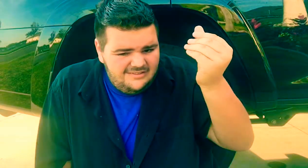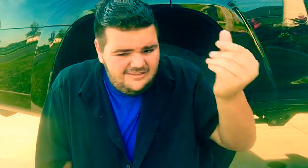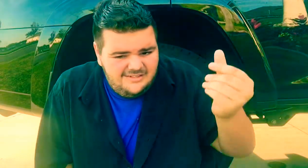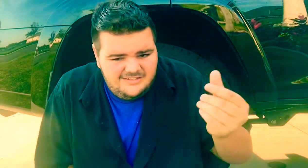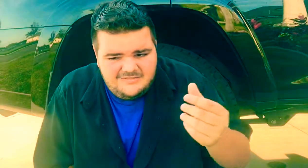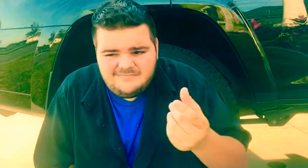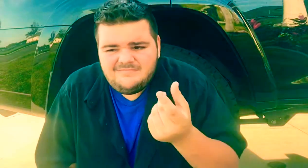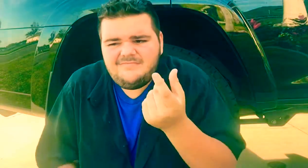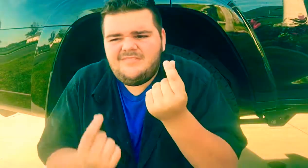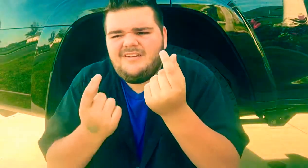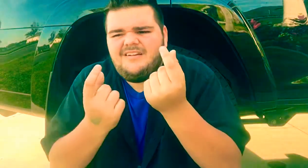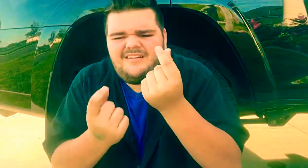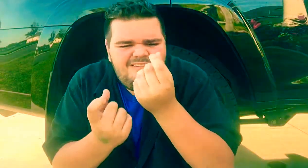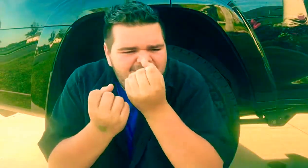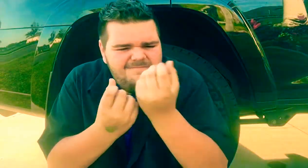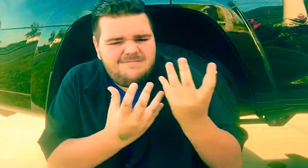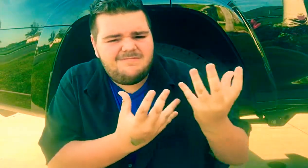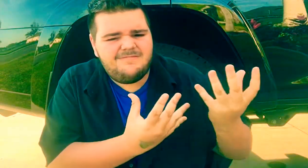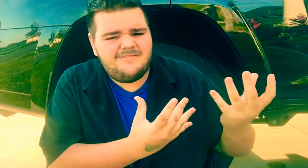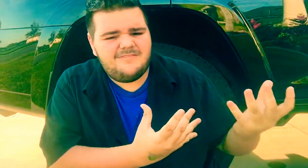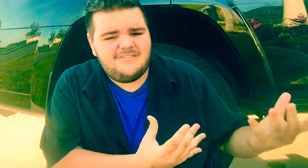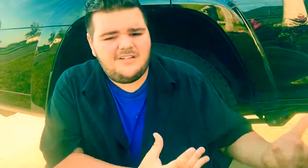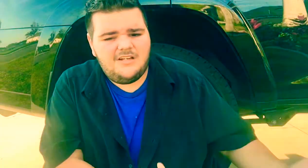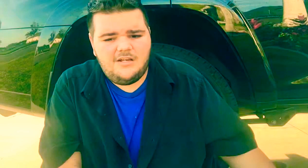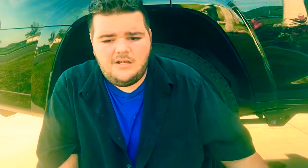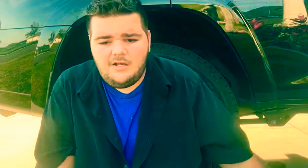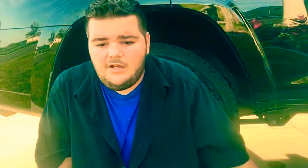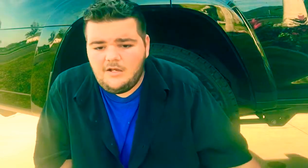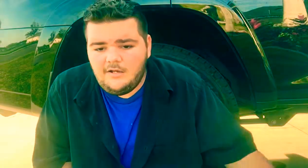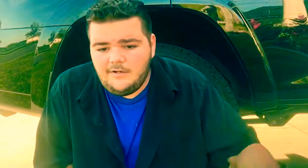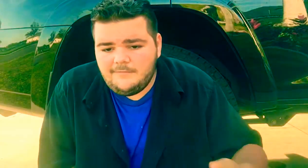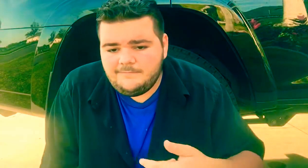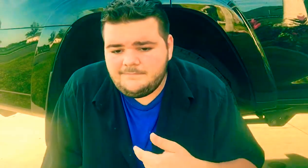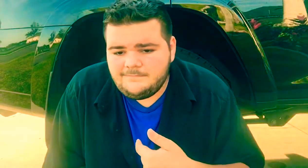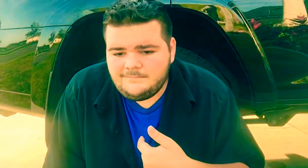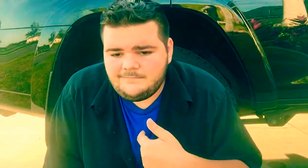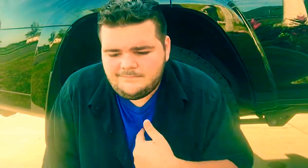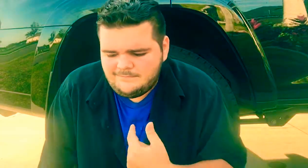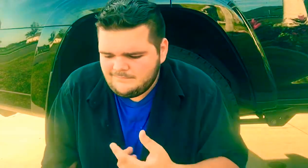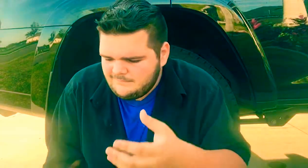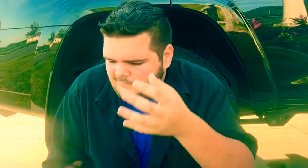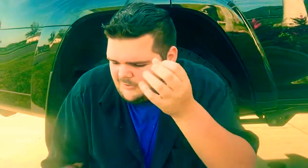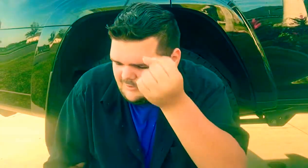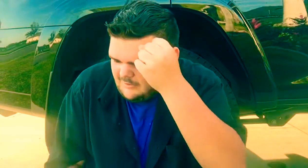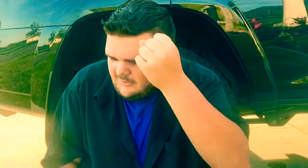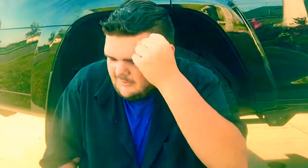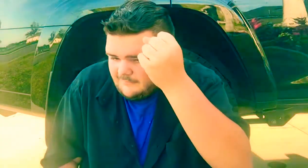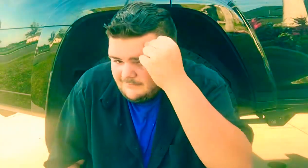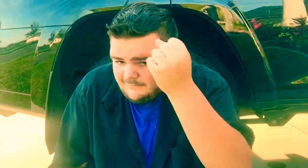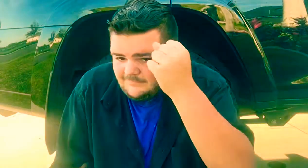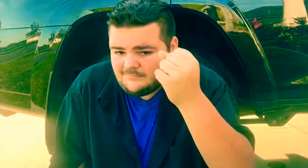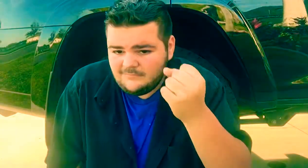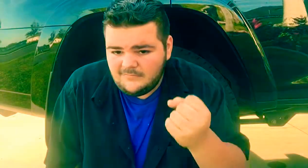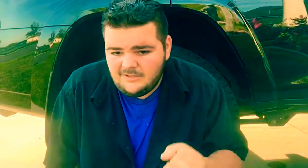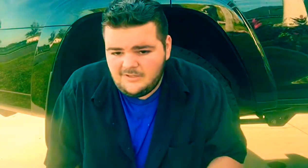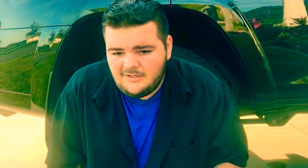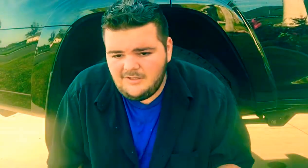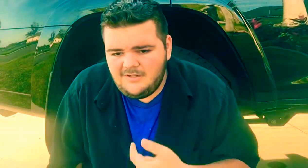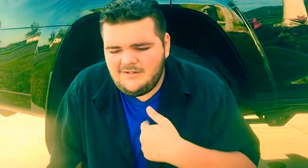コラコラになってく遠い背中 追いかけまた ただ君